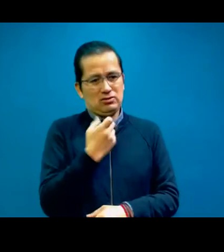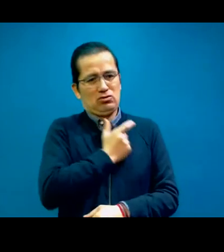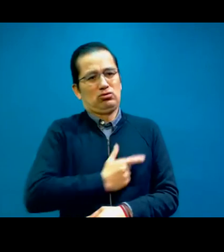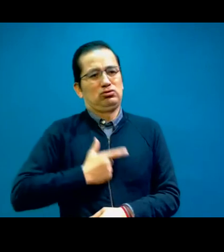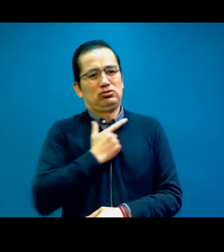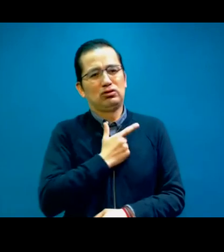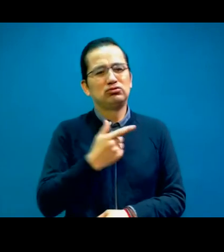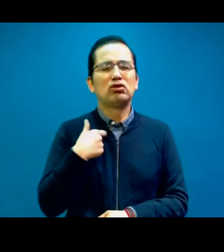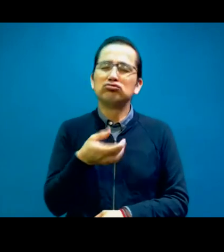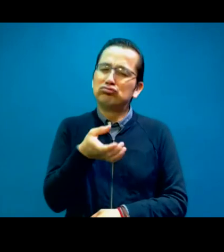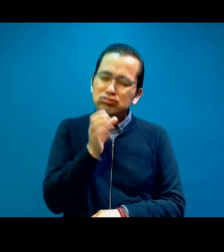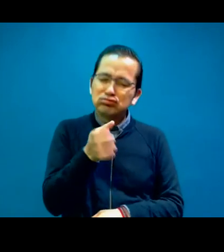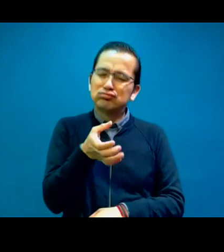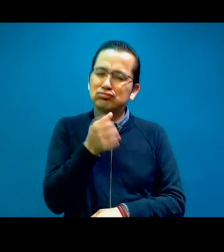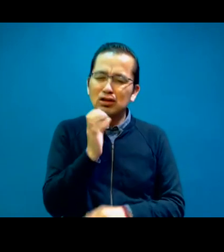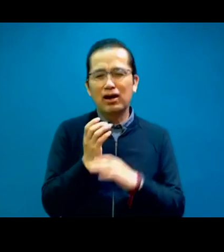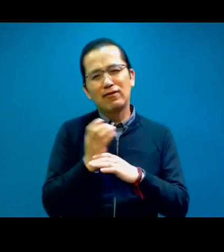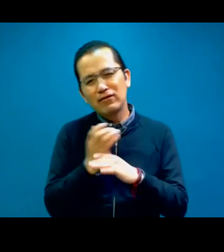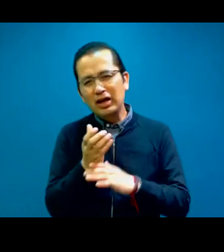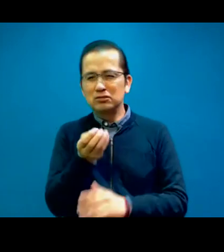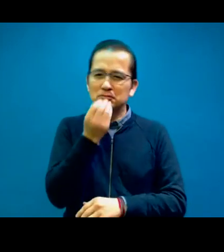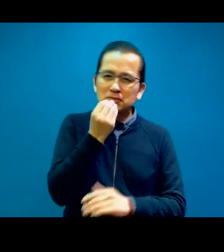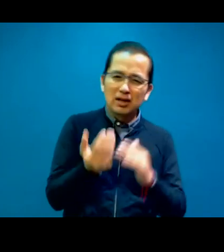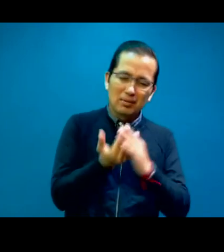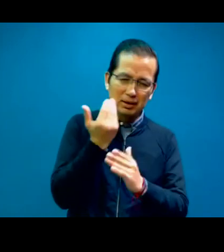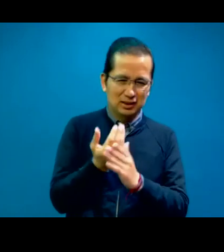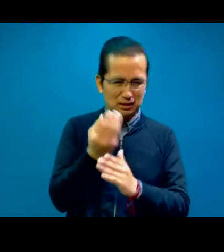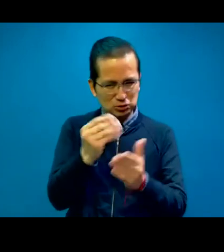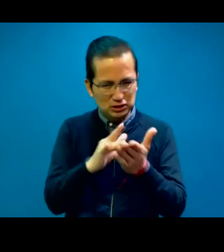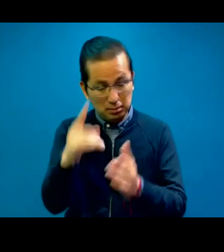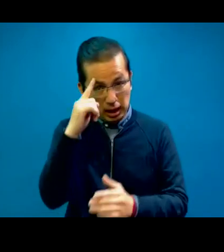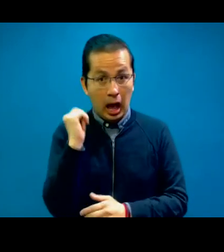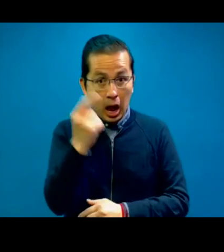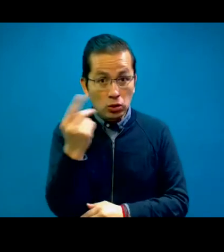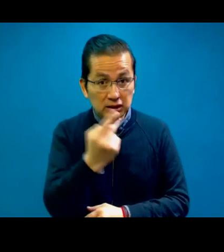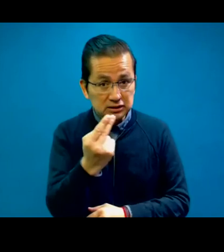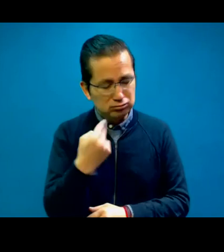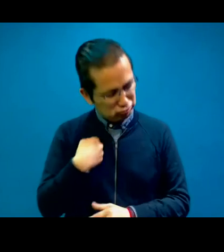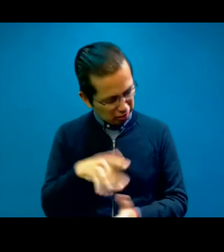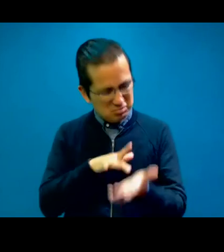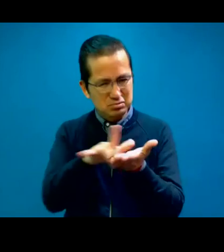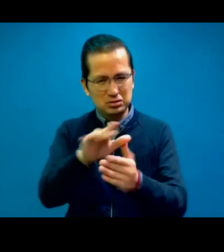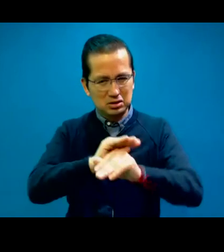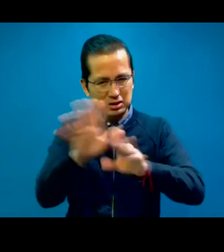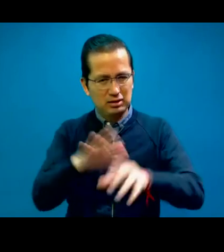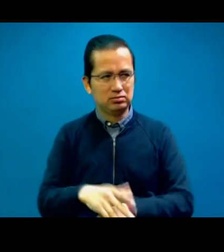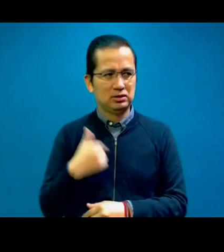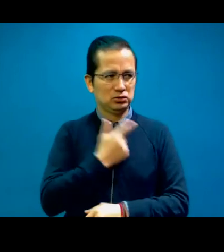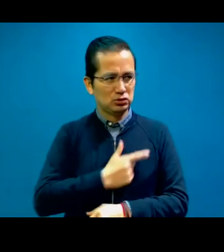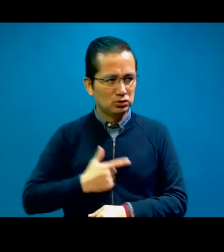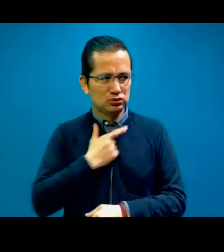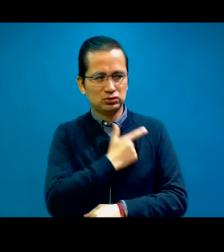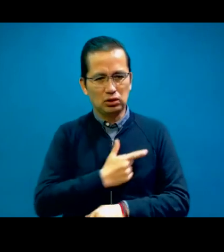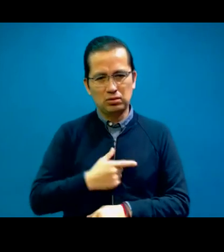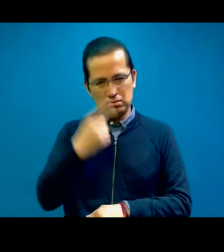cafecitos, desayuné mientras los estaba escuchando. Muchas gracias. Cuenten conmigo para lo que necesiten. Y me encantó, me encantó. Me encantaría poder